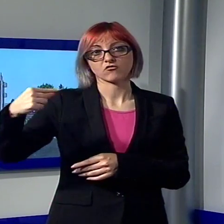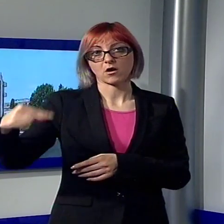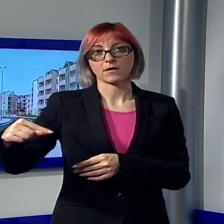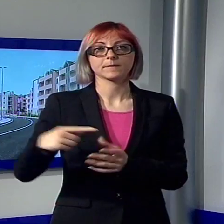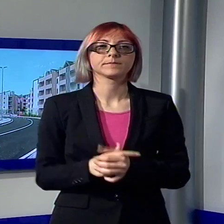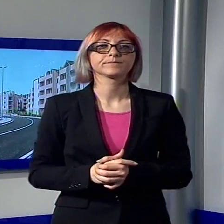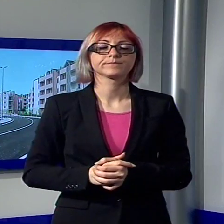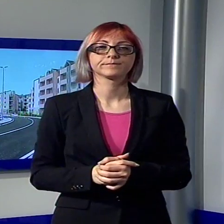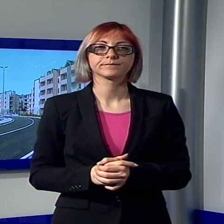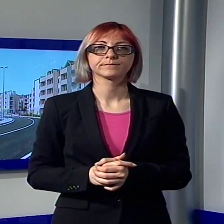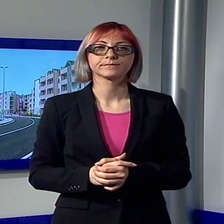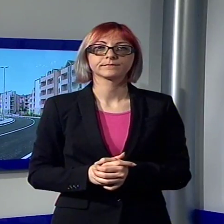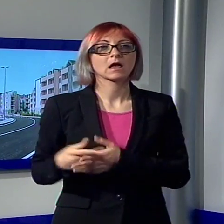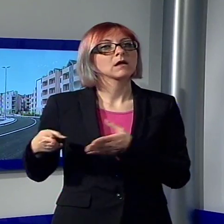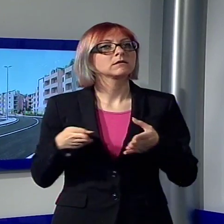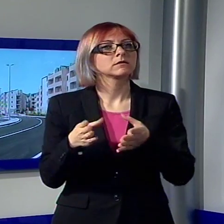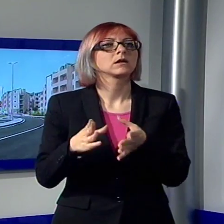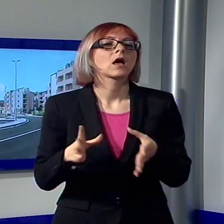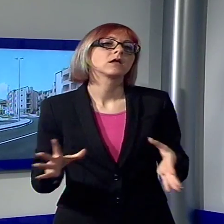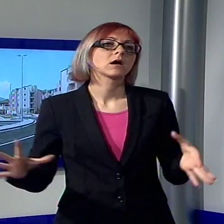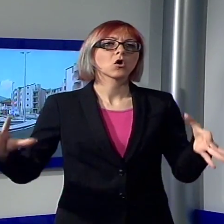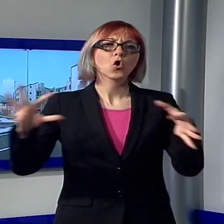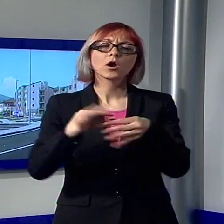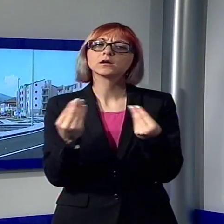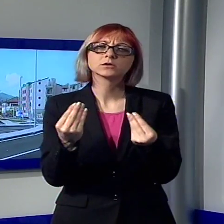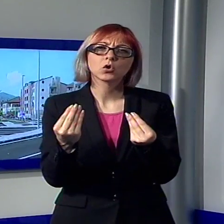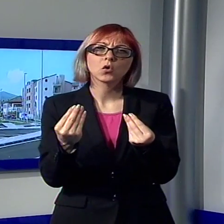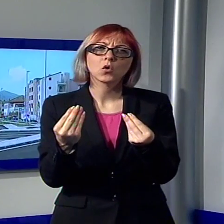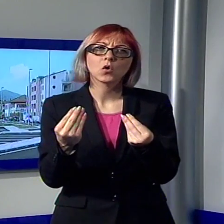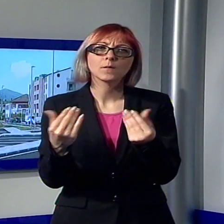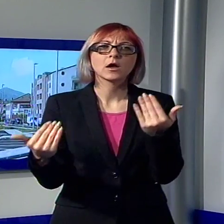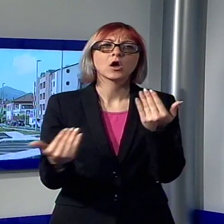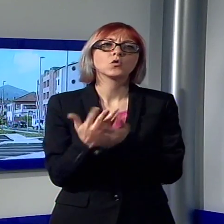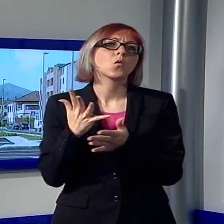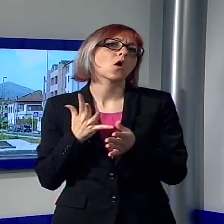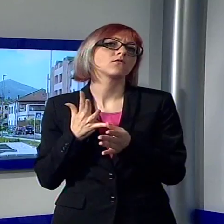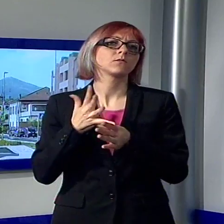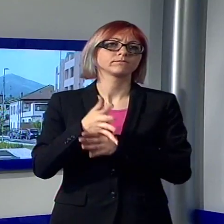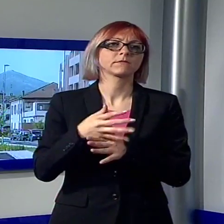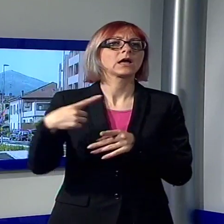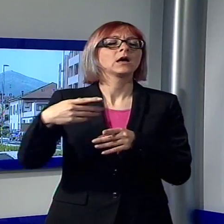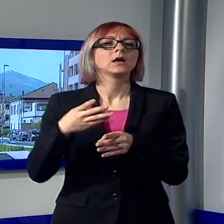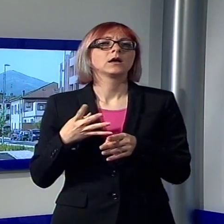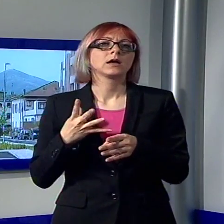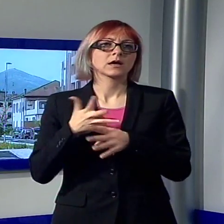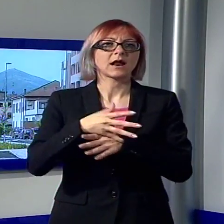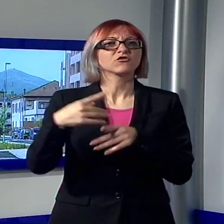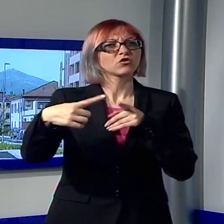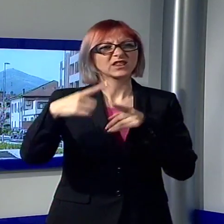connessa alla viabilità esistente attraverso la realizzazione di un nuovo accesso a T sulla via Romana, a circa 80